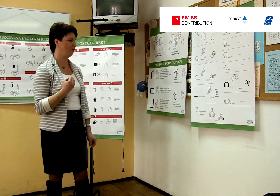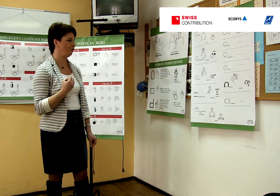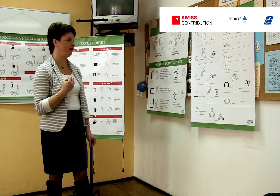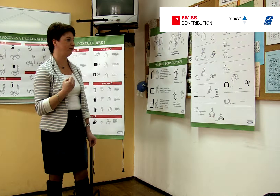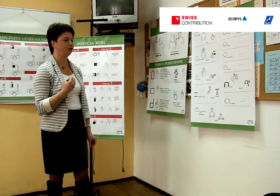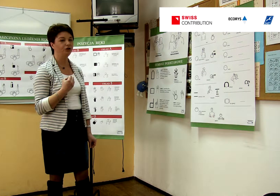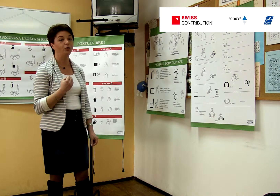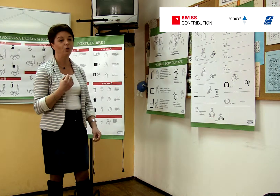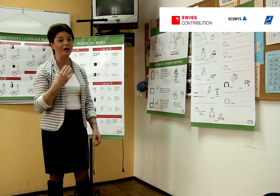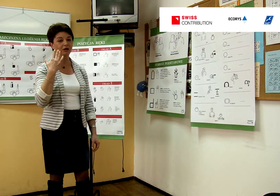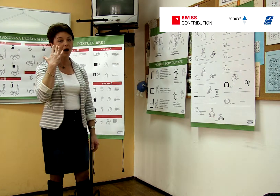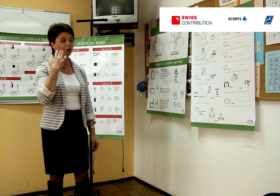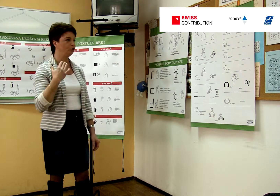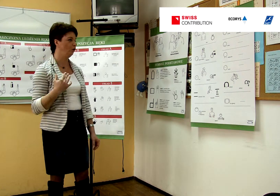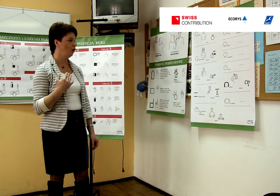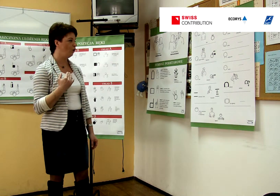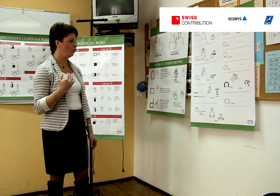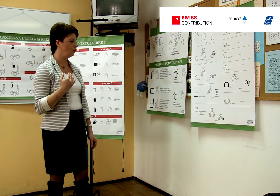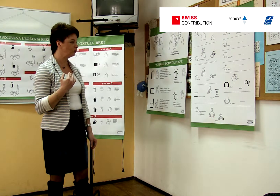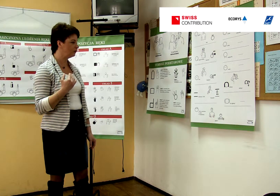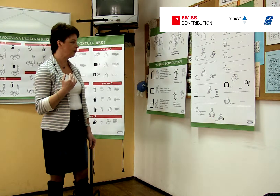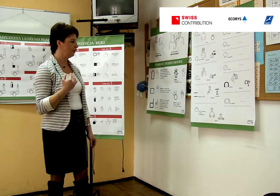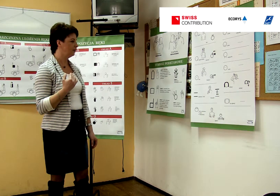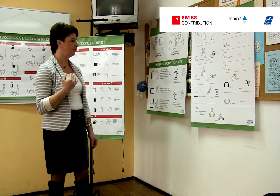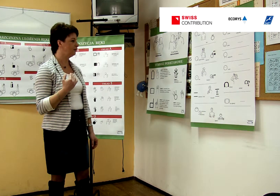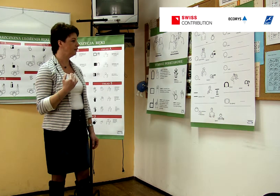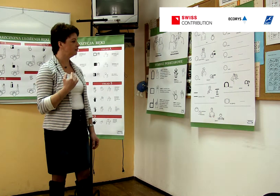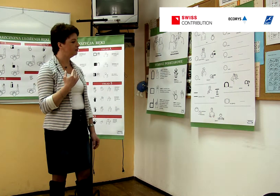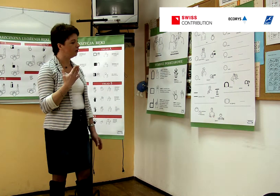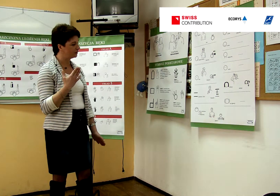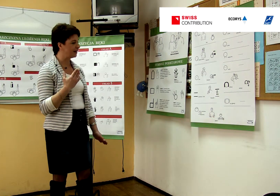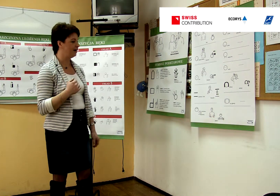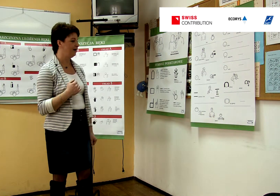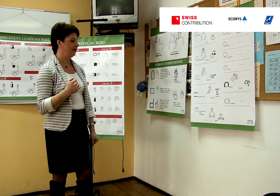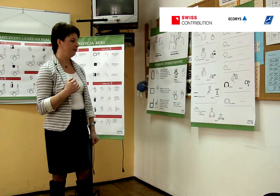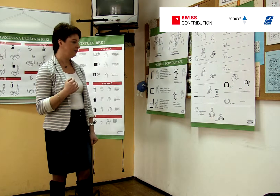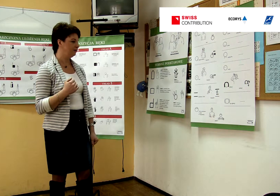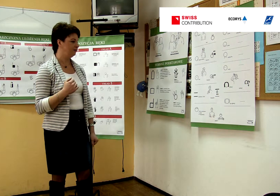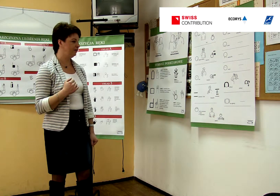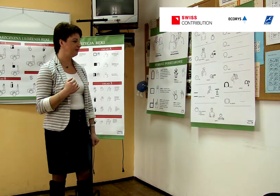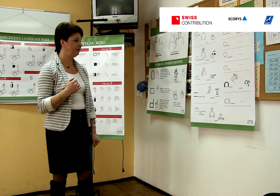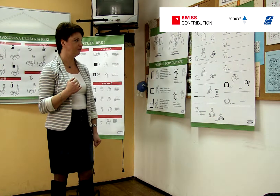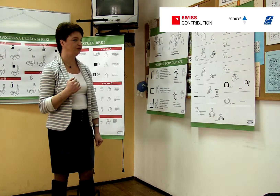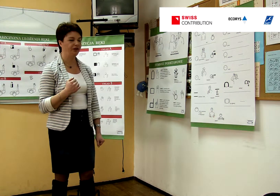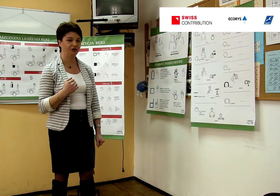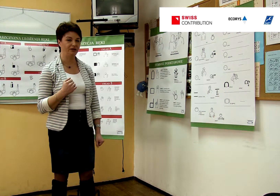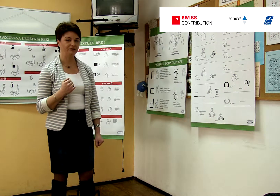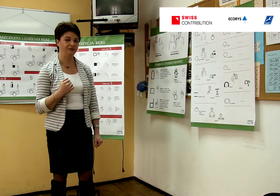ujęte, czyli układ oczu, ust, nosa. To jest najistotniejsze w